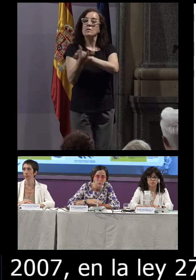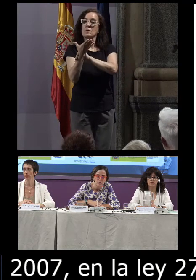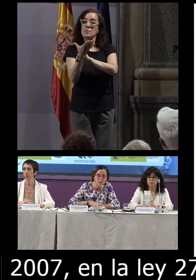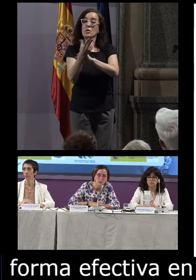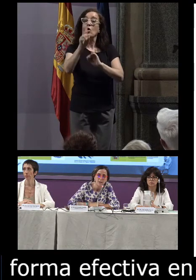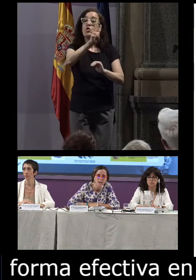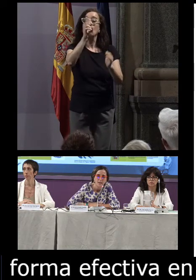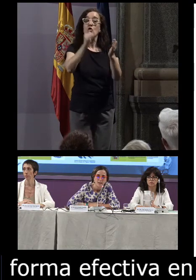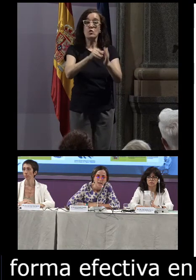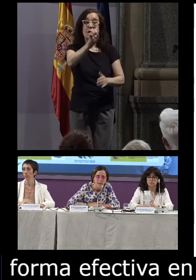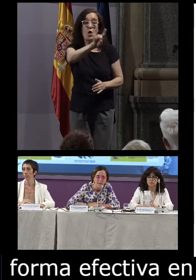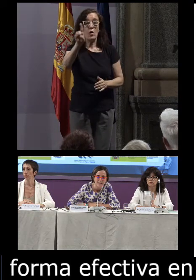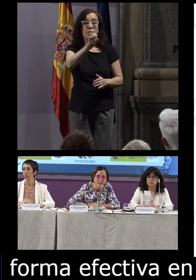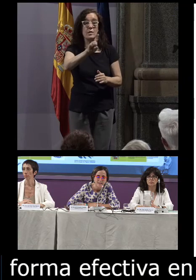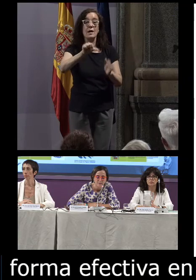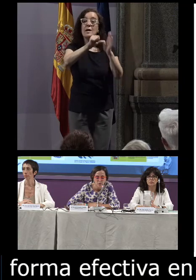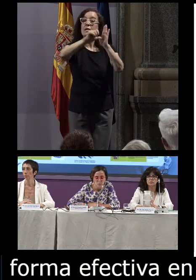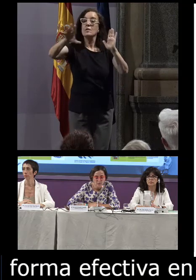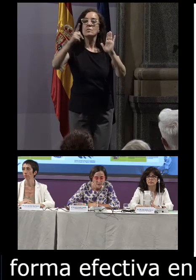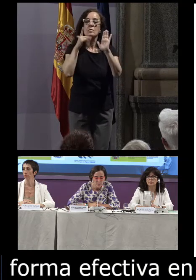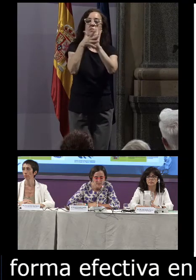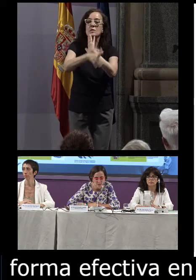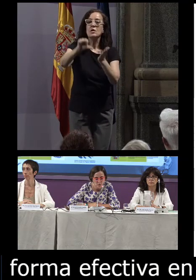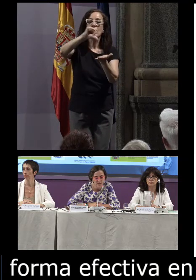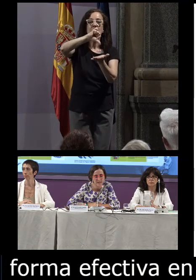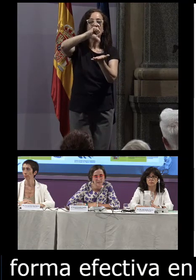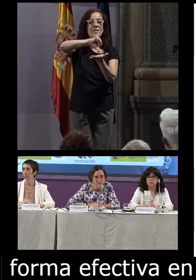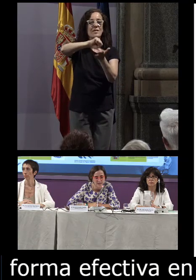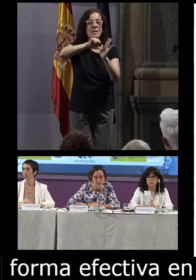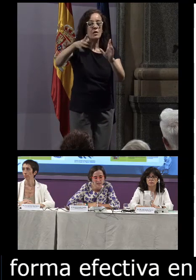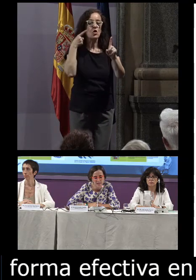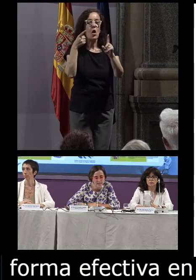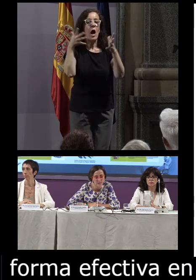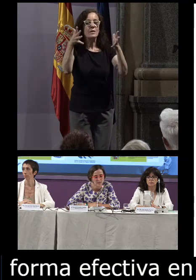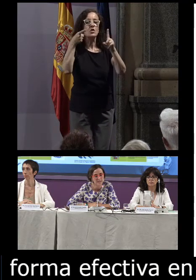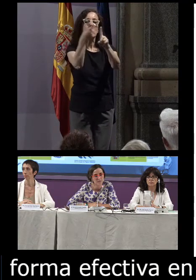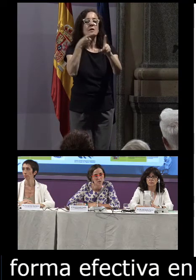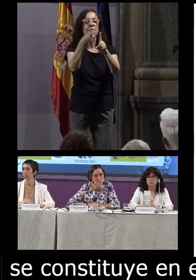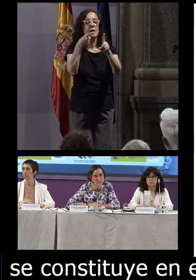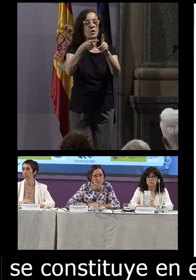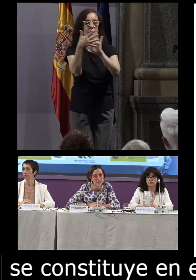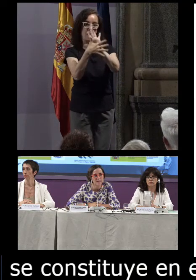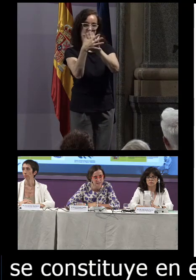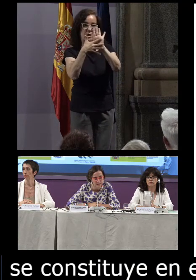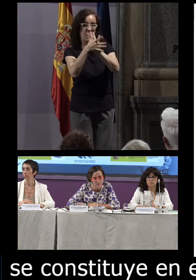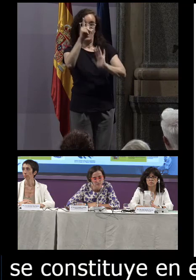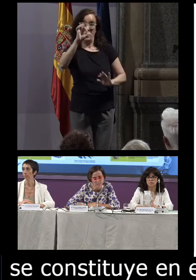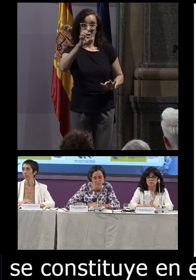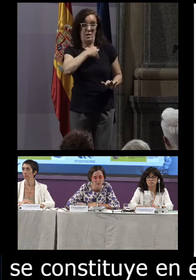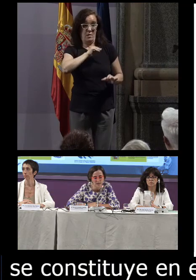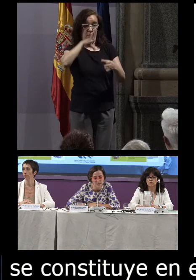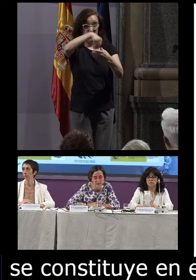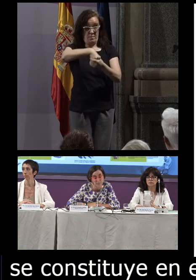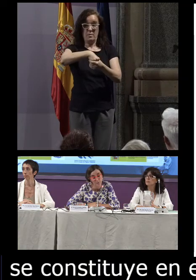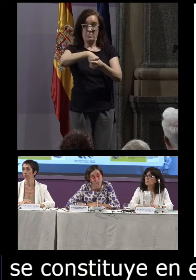en este año 2011, el CENELSE se define como un centro asesor y de referencia de la lengua de signos española integrado en el